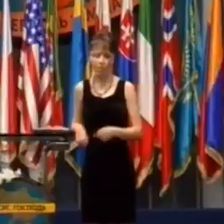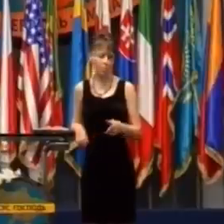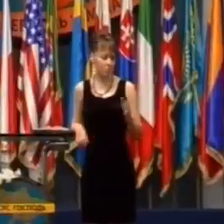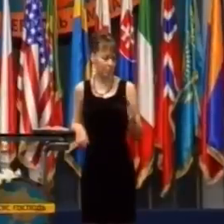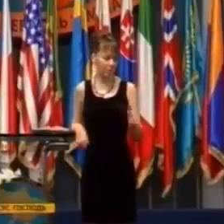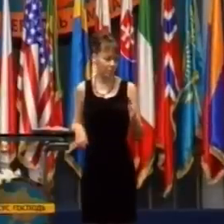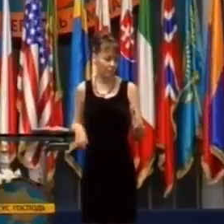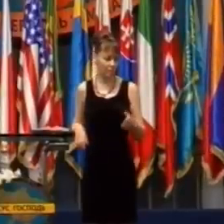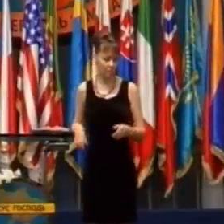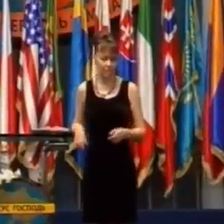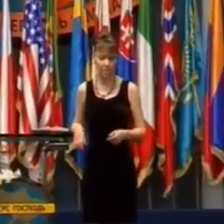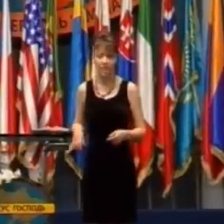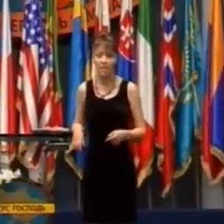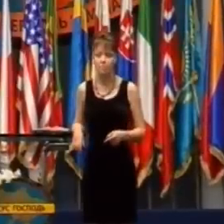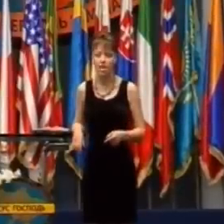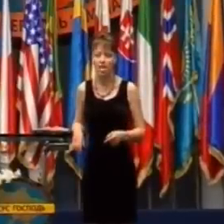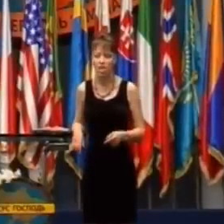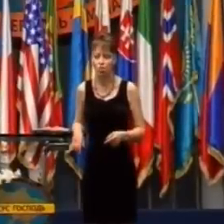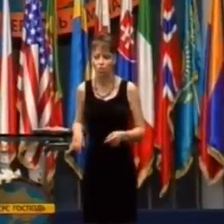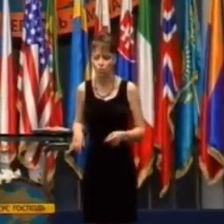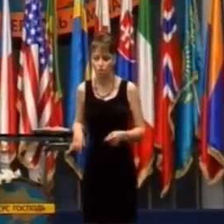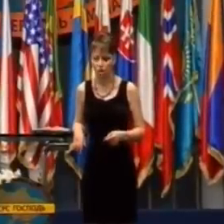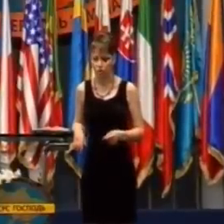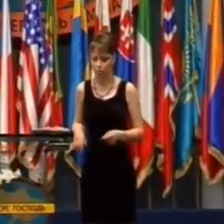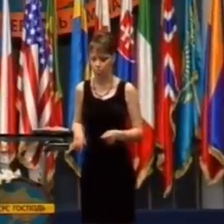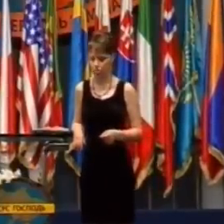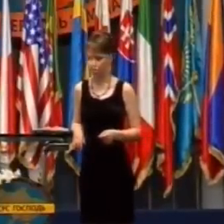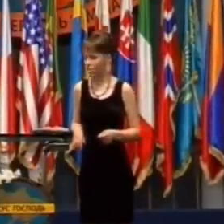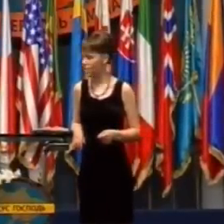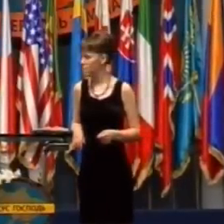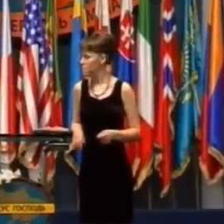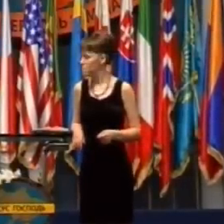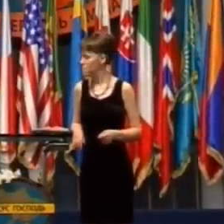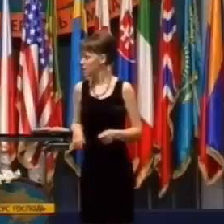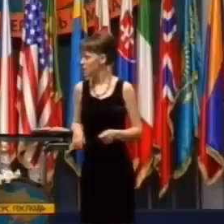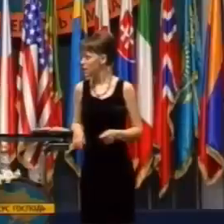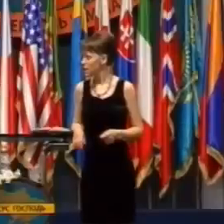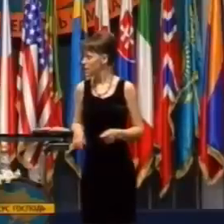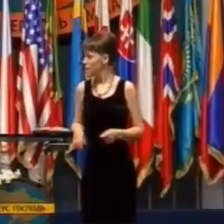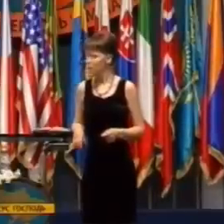Rebecca na ňoho pozrela a povedala, ja pôjdem do Južnej Afriky.